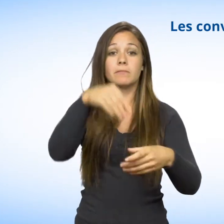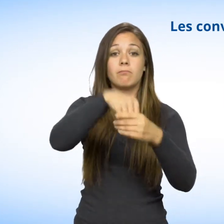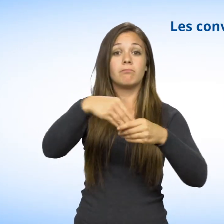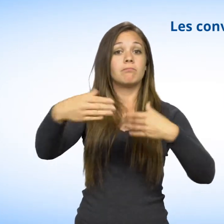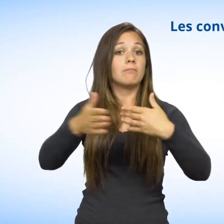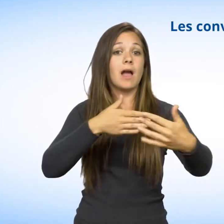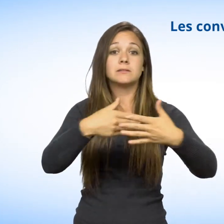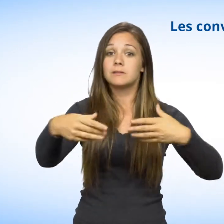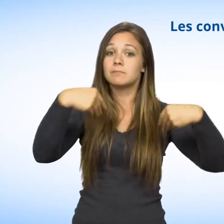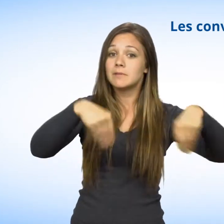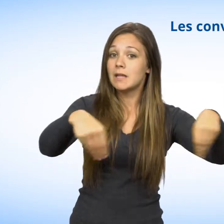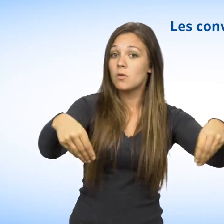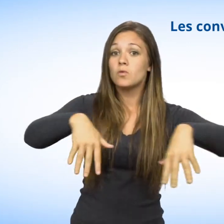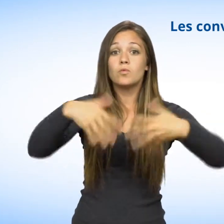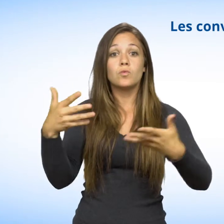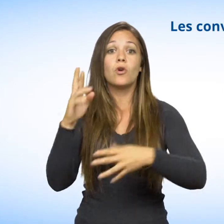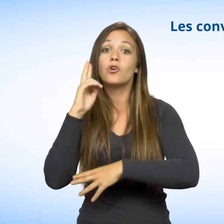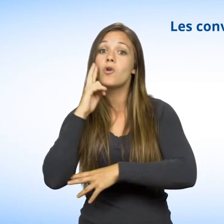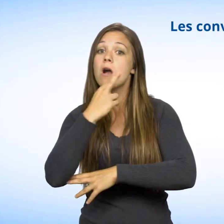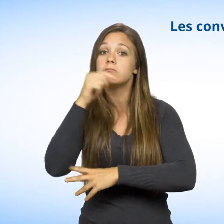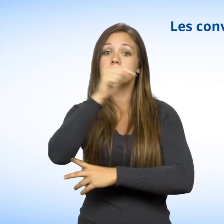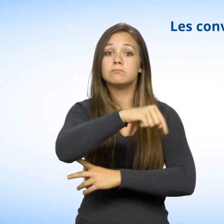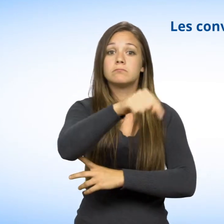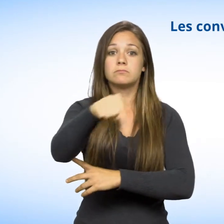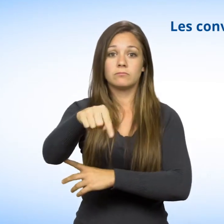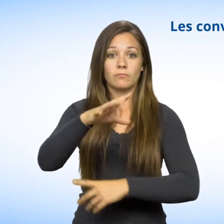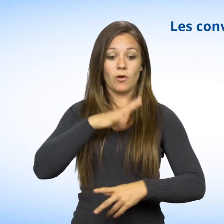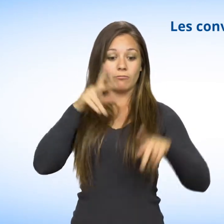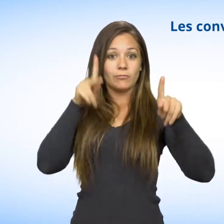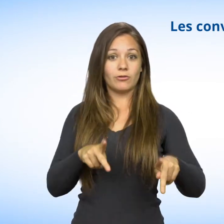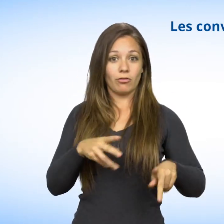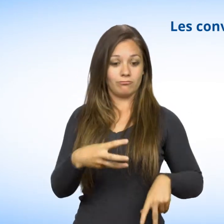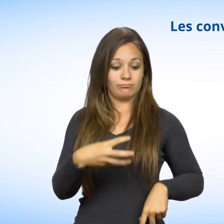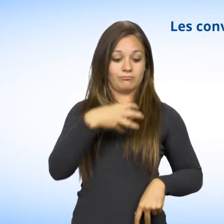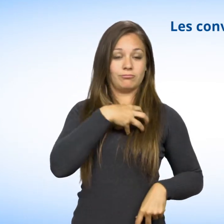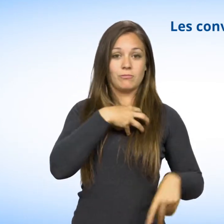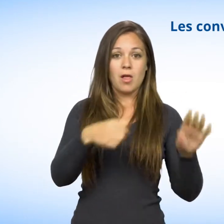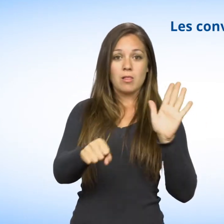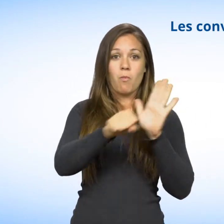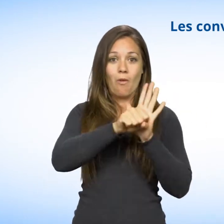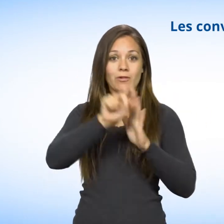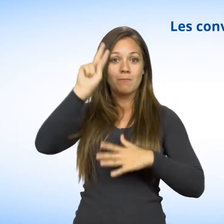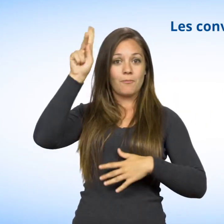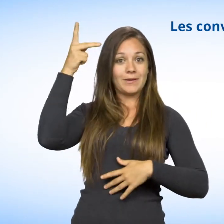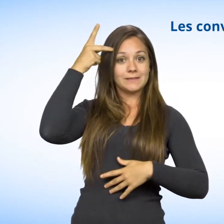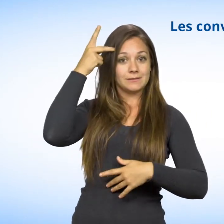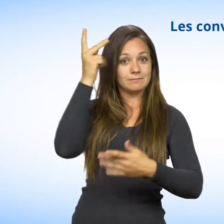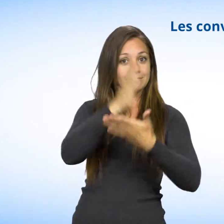Par exemple, on ne peut vous refuser l'accès à un commerce ou à un restaurant parce que vous portez un symbole politique,